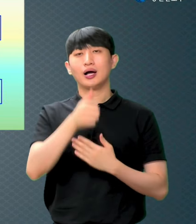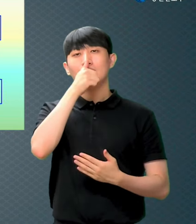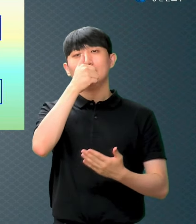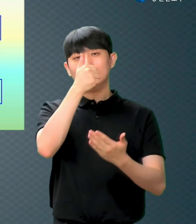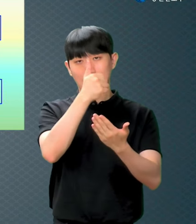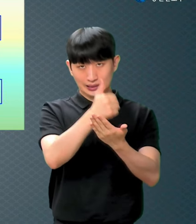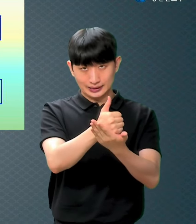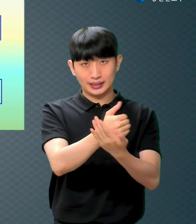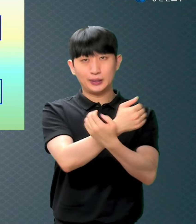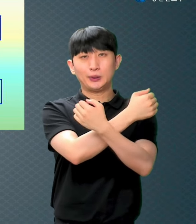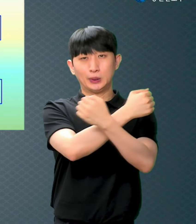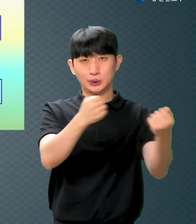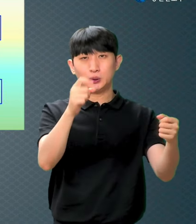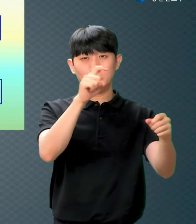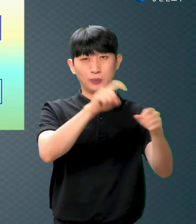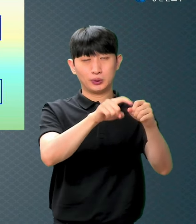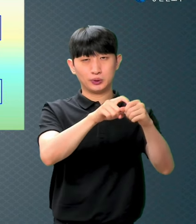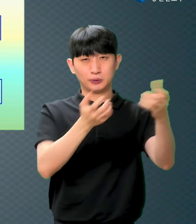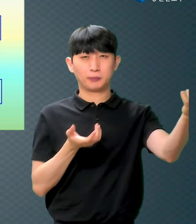주었다 그 얘기예요